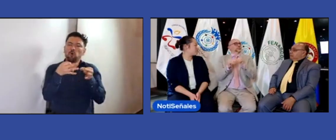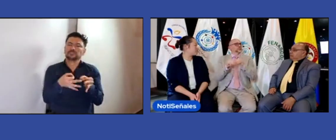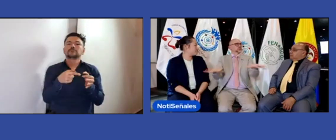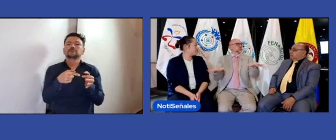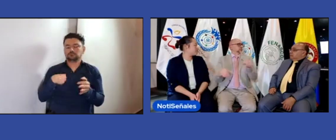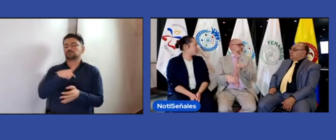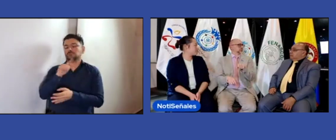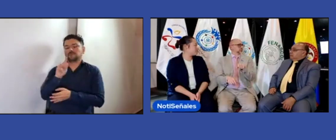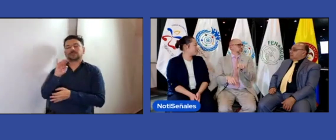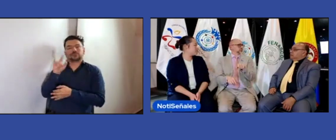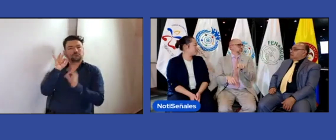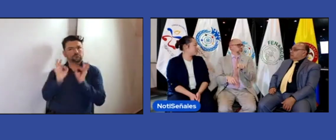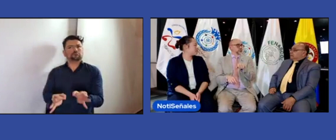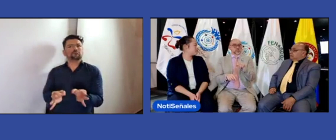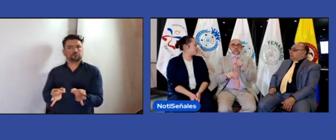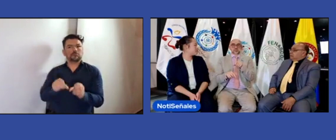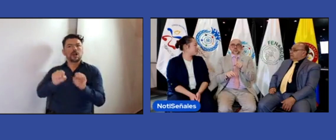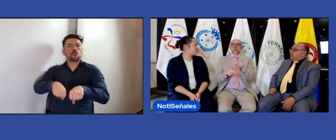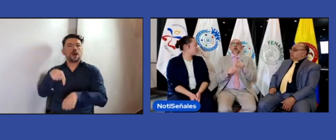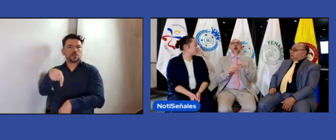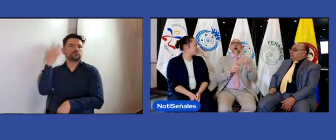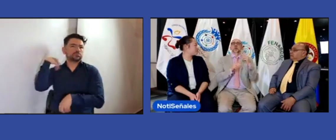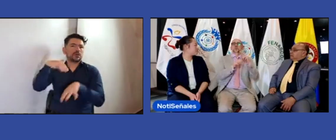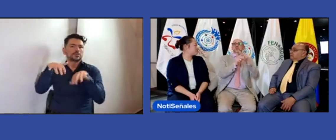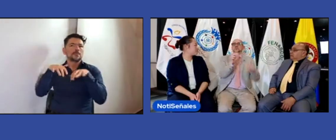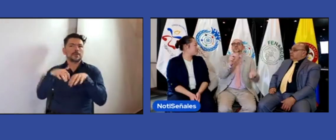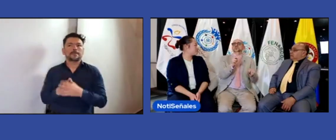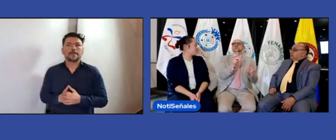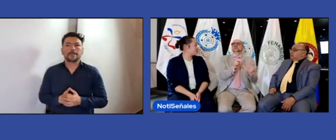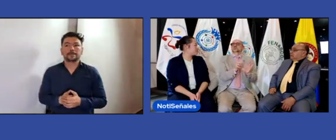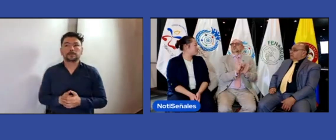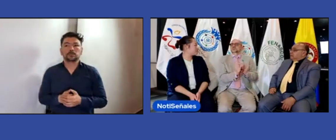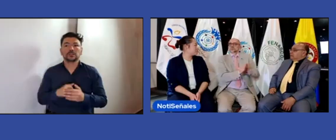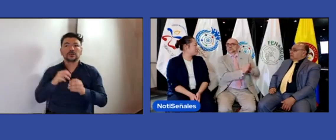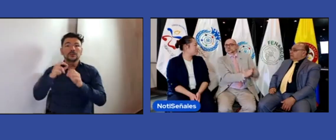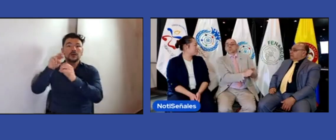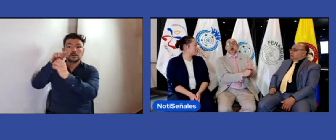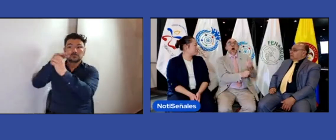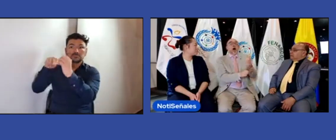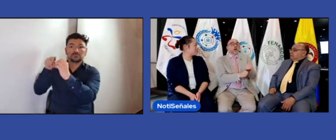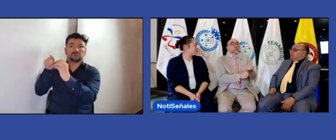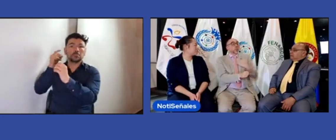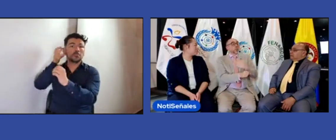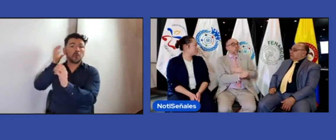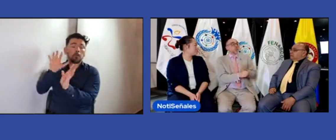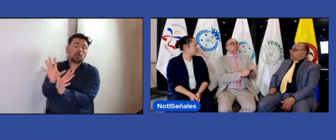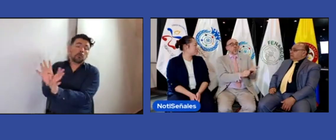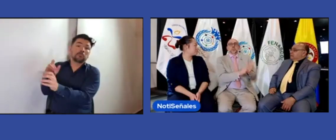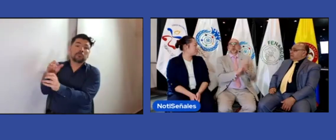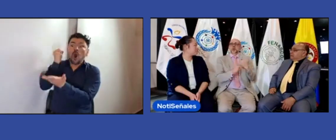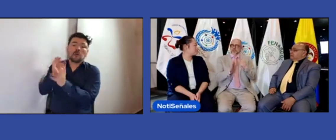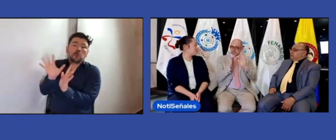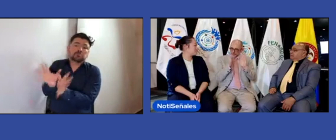discapacidad o diferente tipo de señal ética pues que se pueda utilizar también este y dejar de usar quizás ese